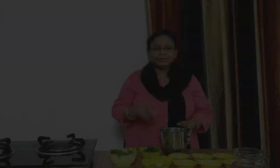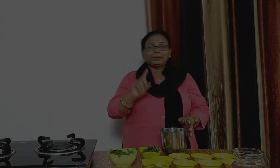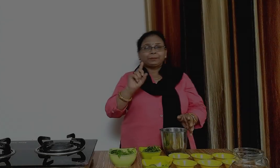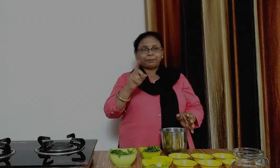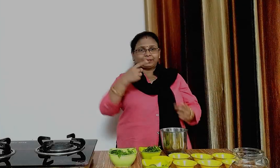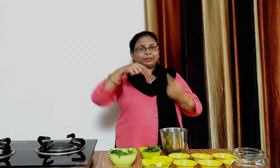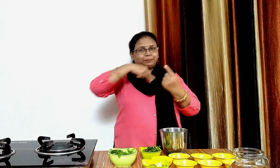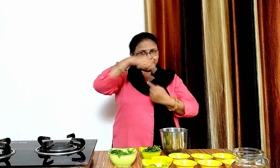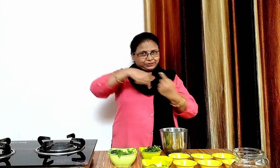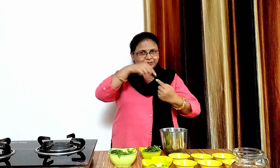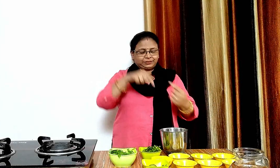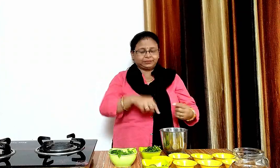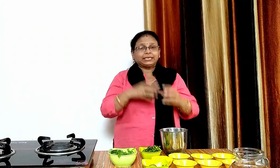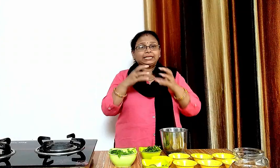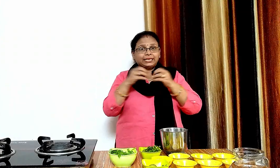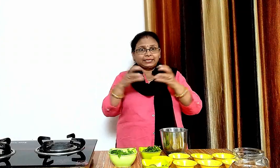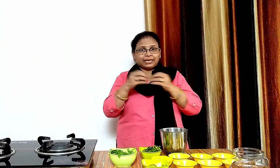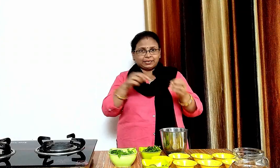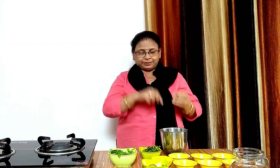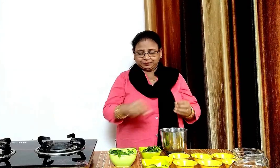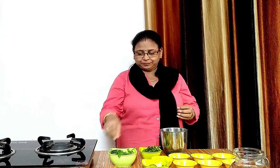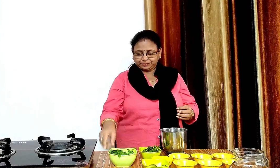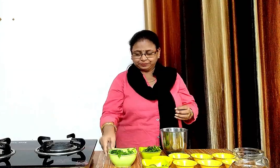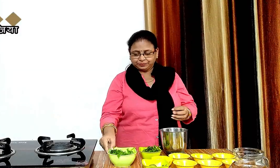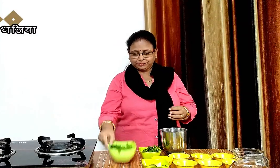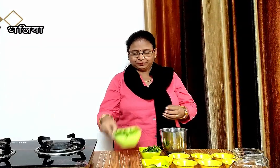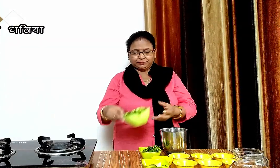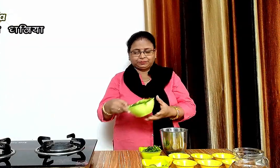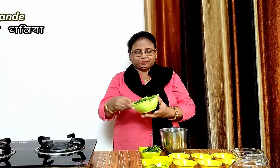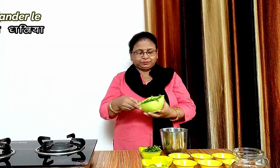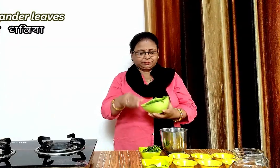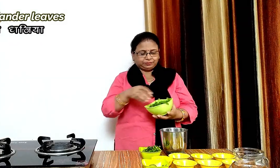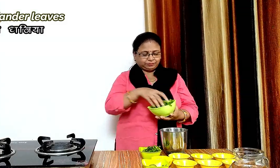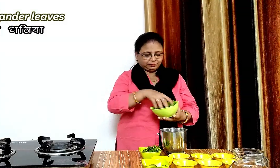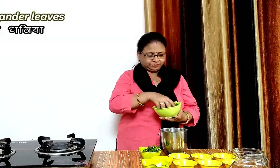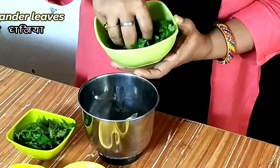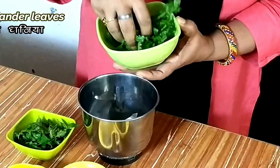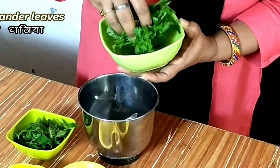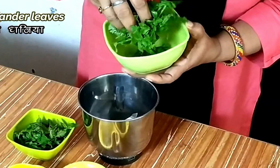चटपटा पानी बनाने के लिए सबसे पहले एक मिक्सीजार में एक कप धरा धनिया